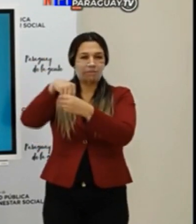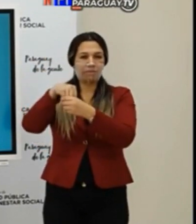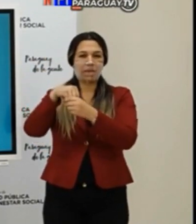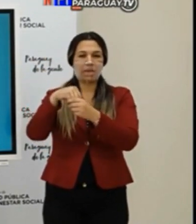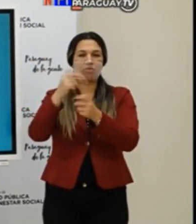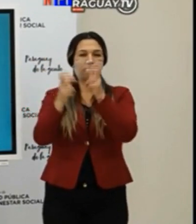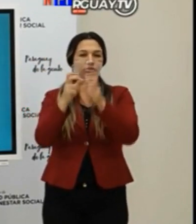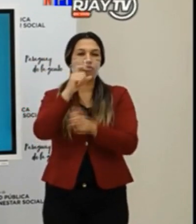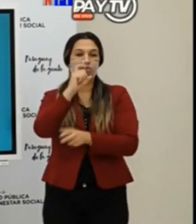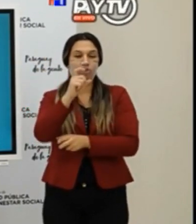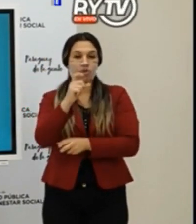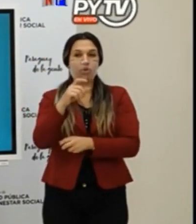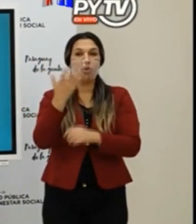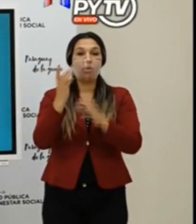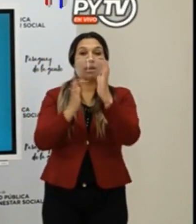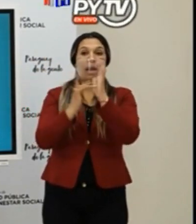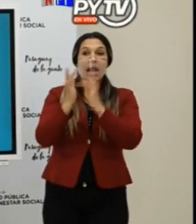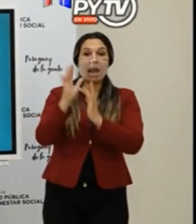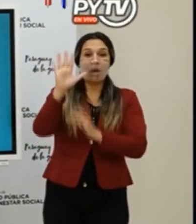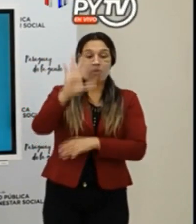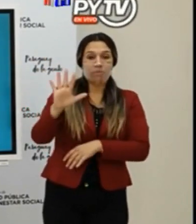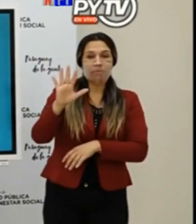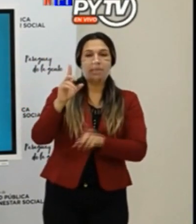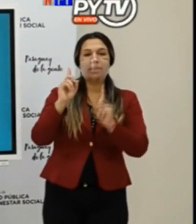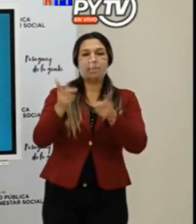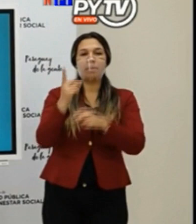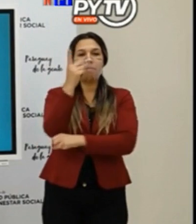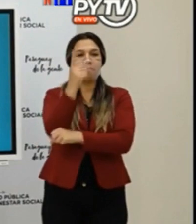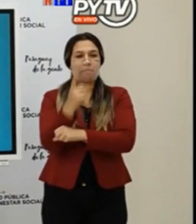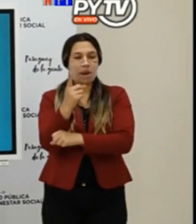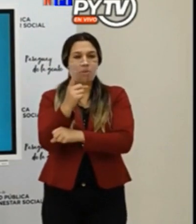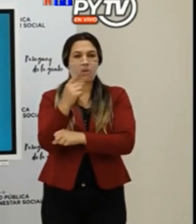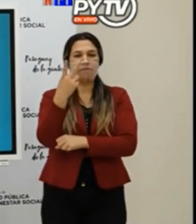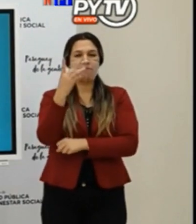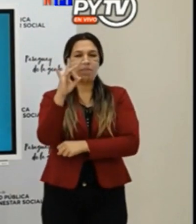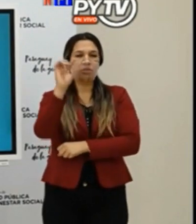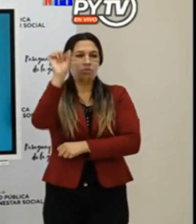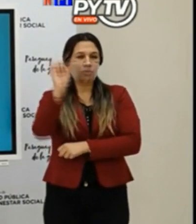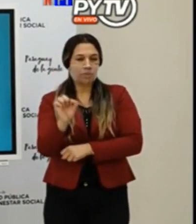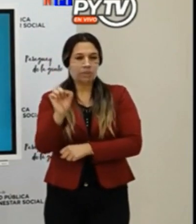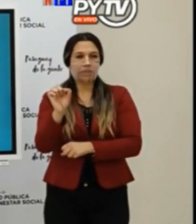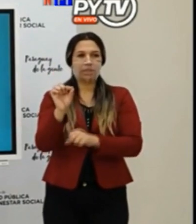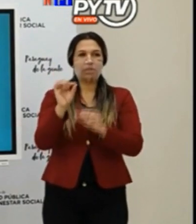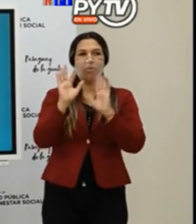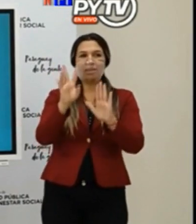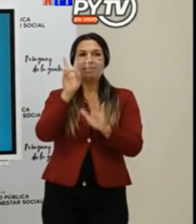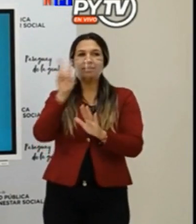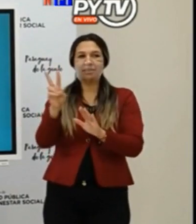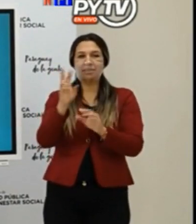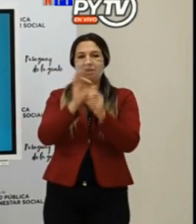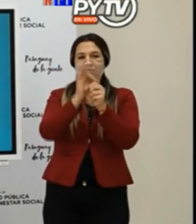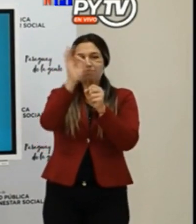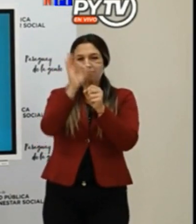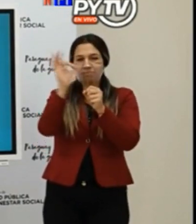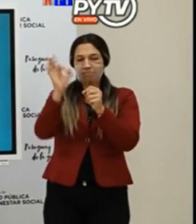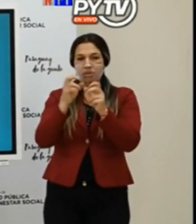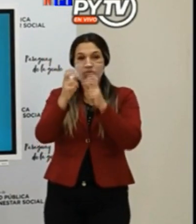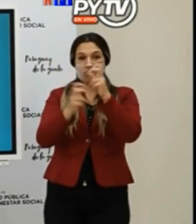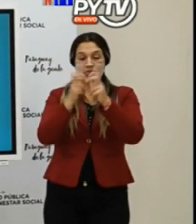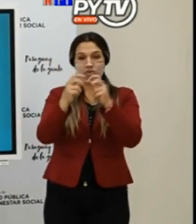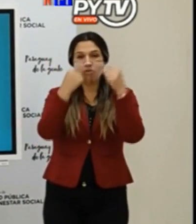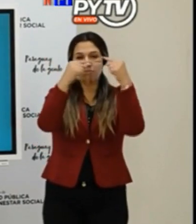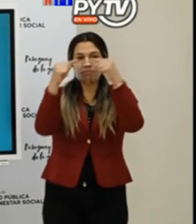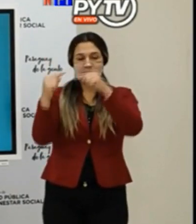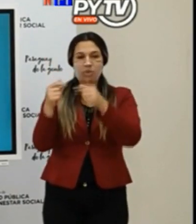rojo, cordillera un 30, Paraguay un 28, ¿sí? Y podemos visualizar en qué,